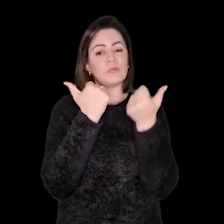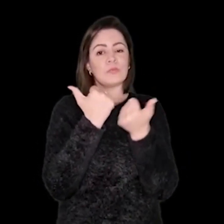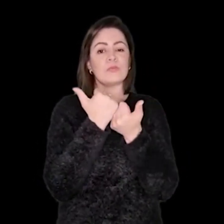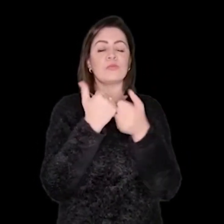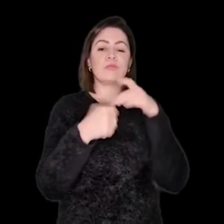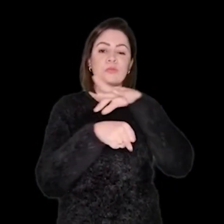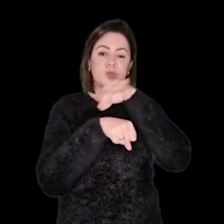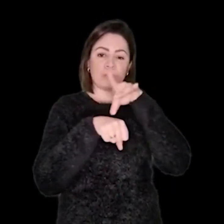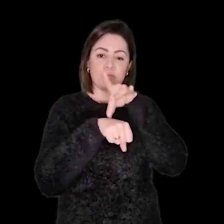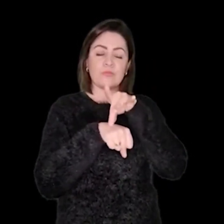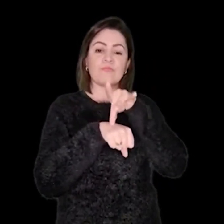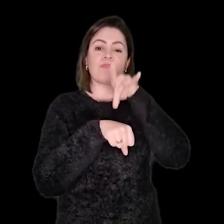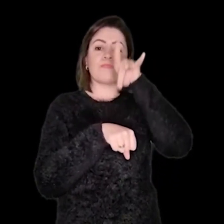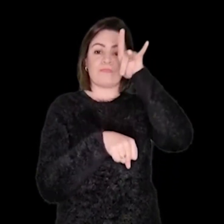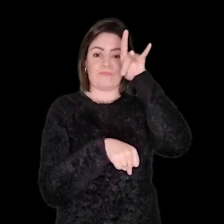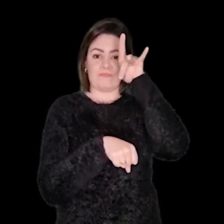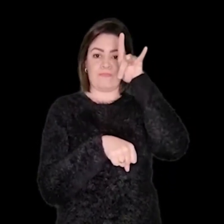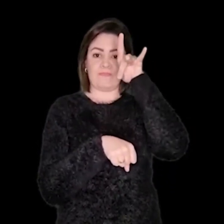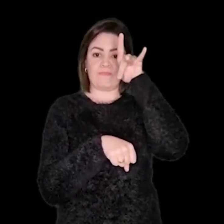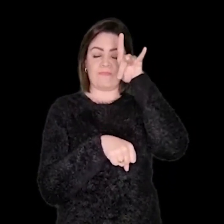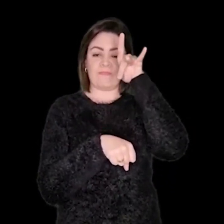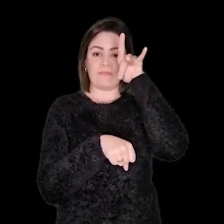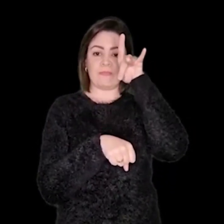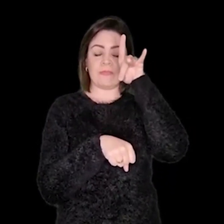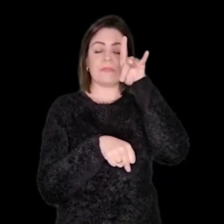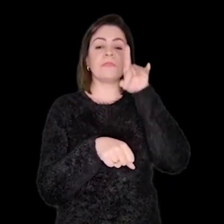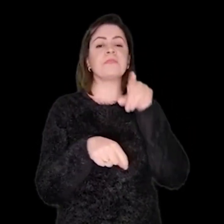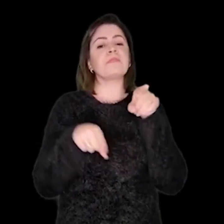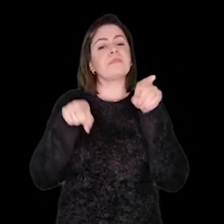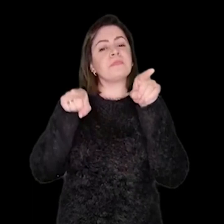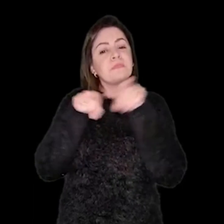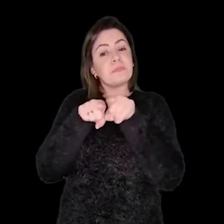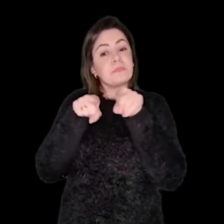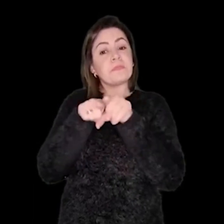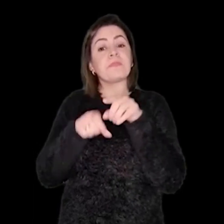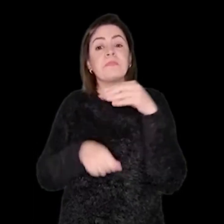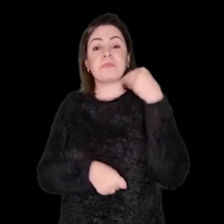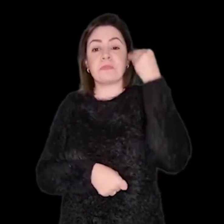Libras. Também atuei como tutora na especialização.